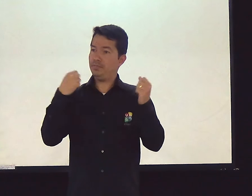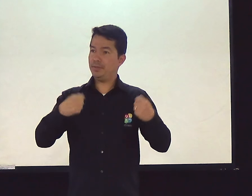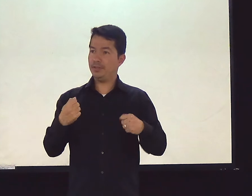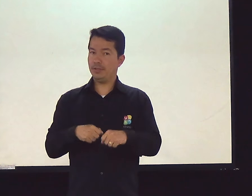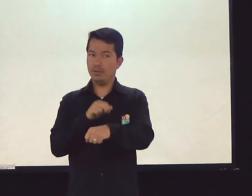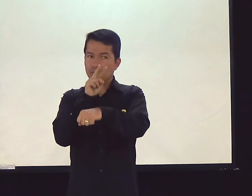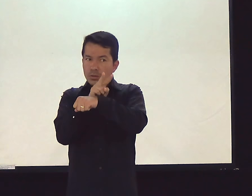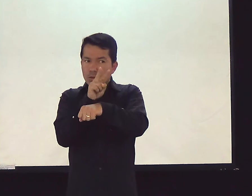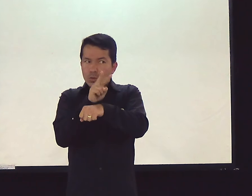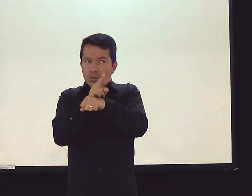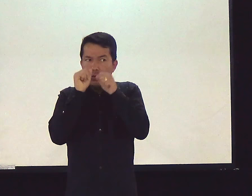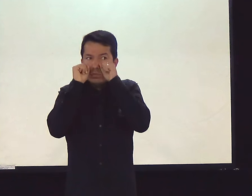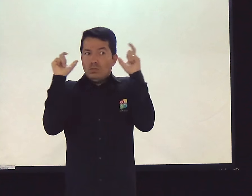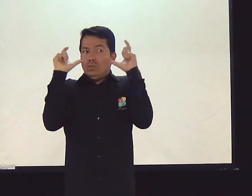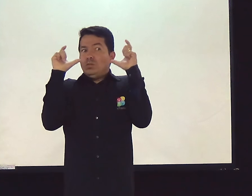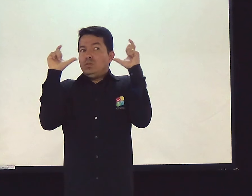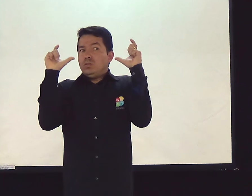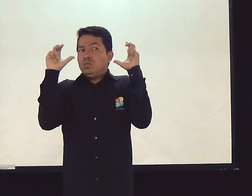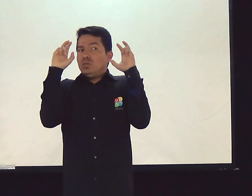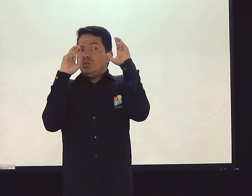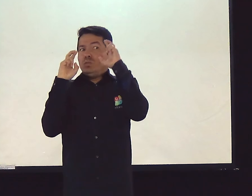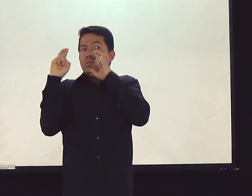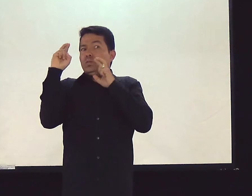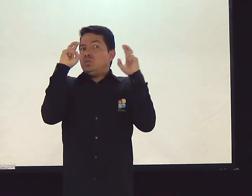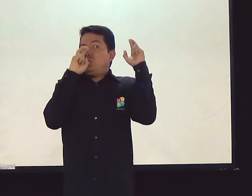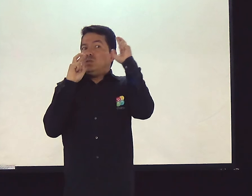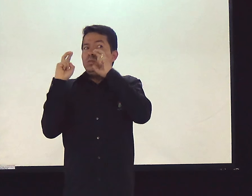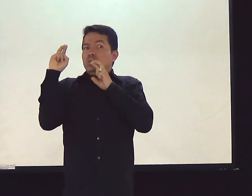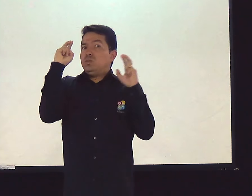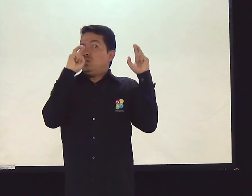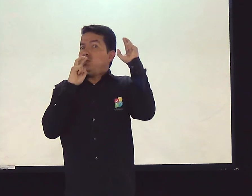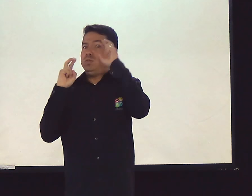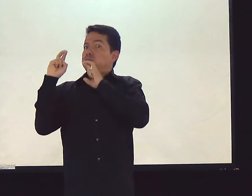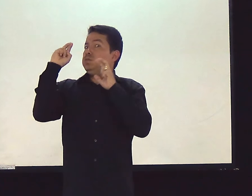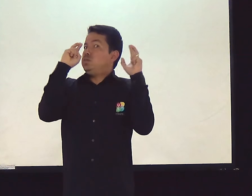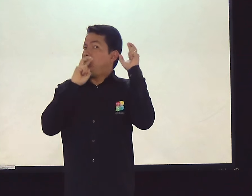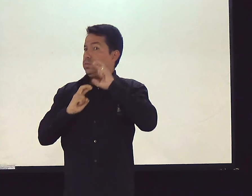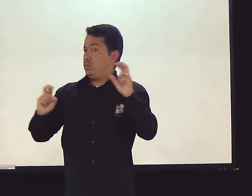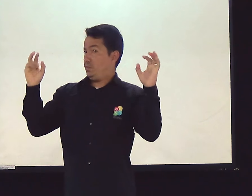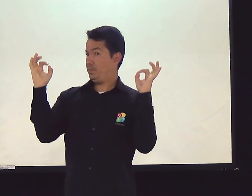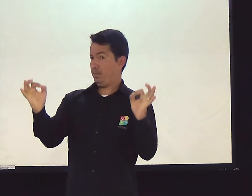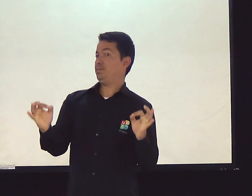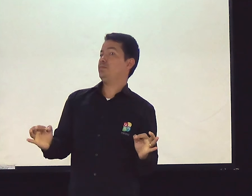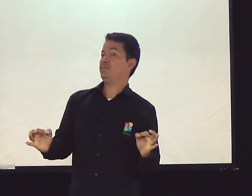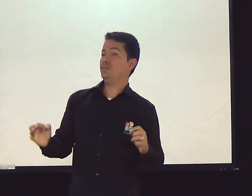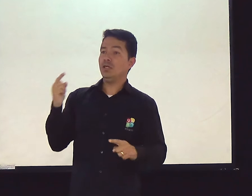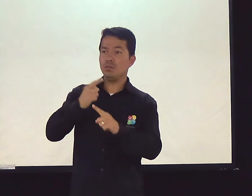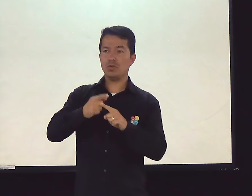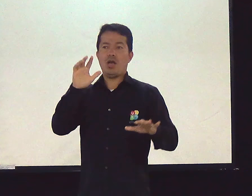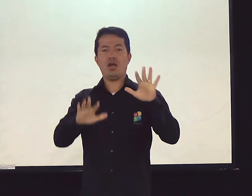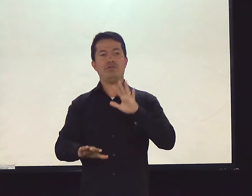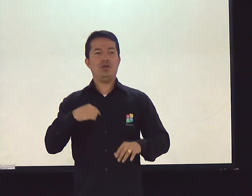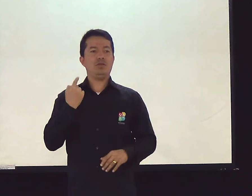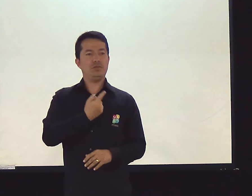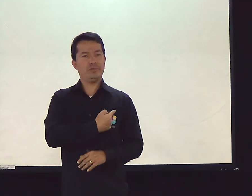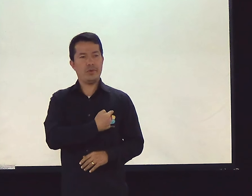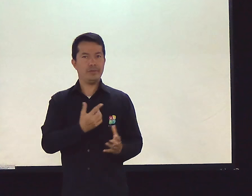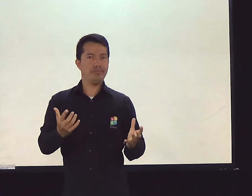Nós precisamos vigiar, prestar atenção, ficarmos atentos. Certo? Porque às